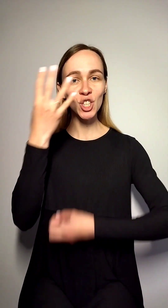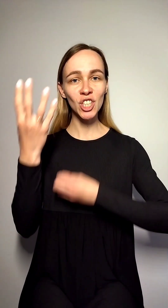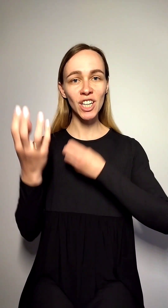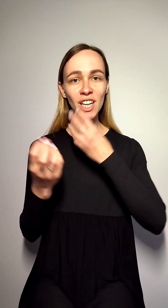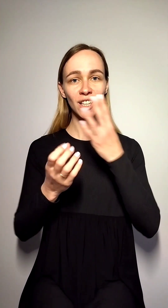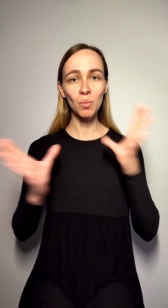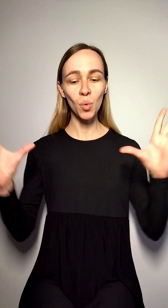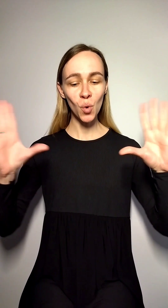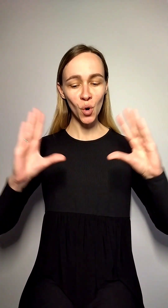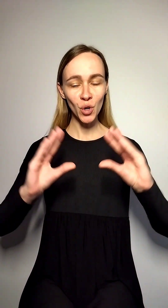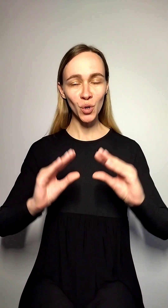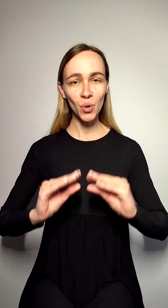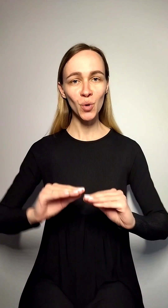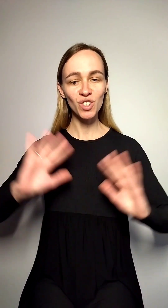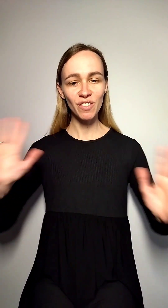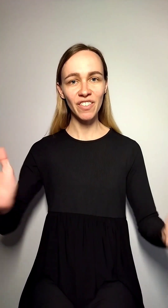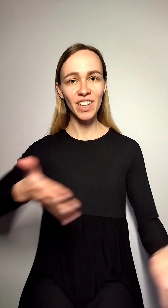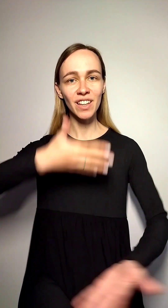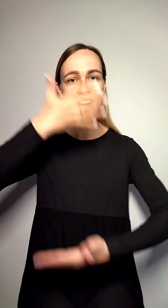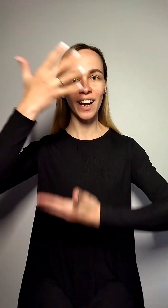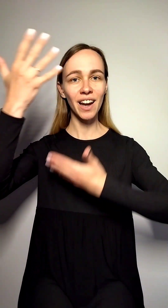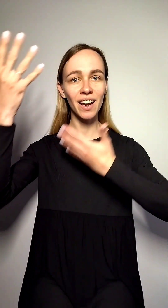Задмухують вітри